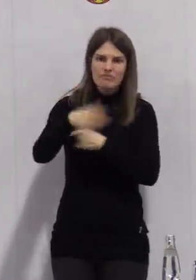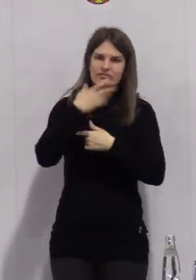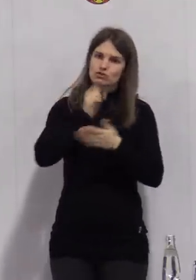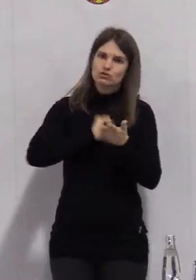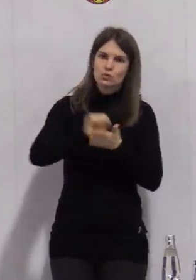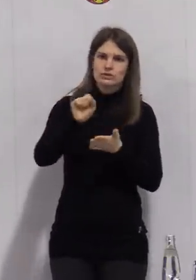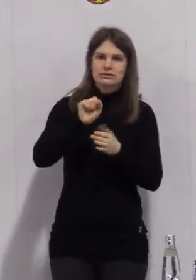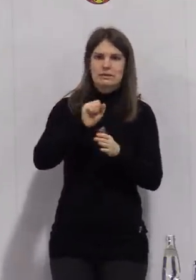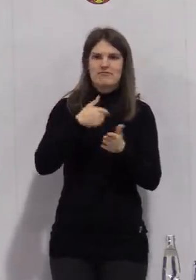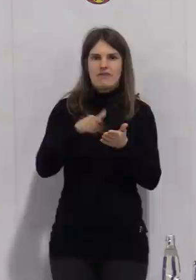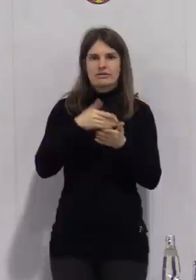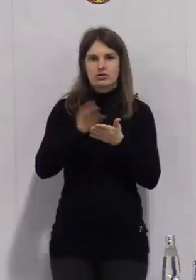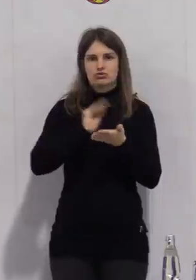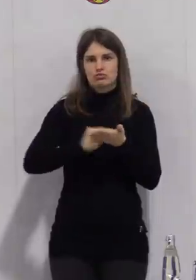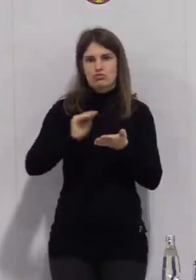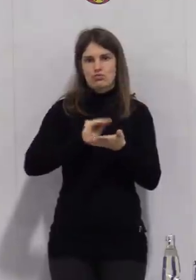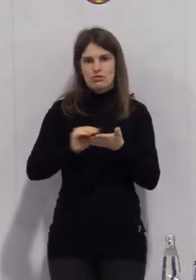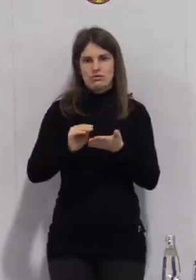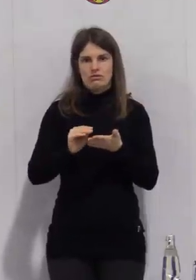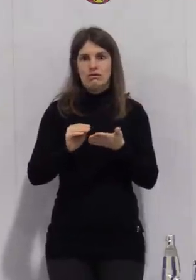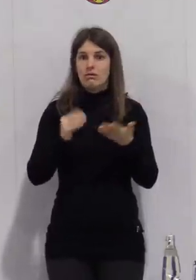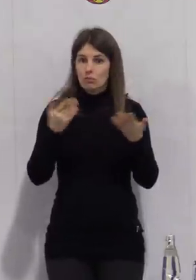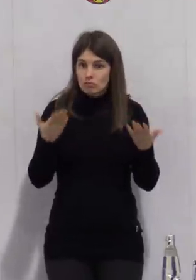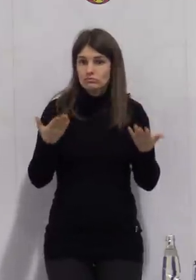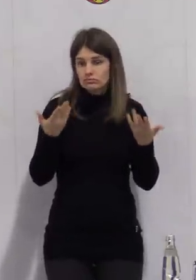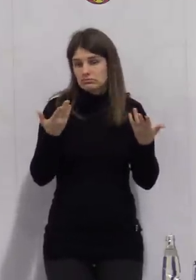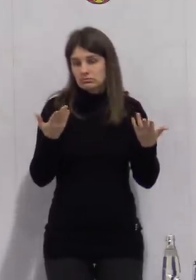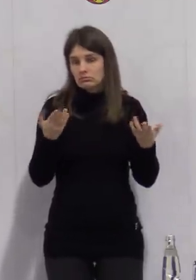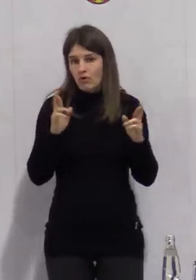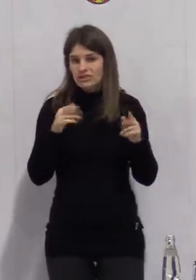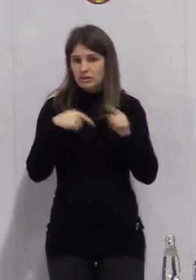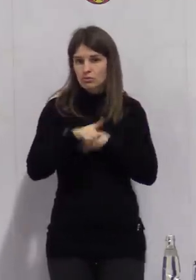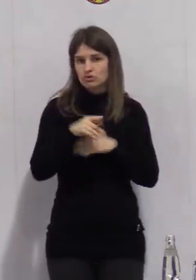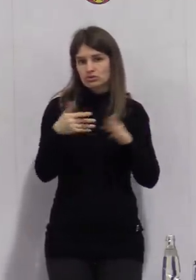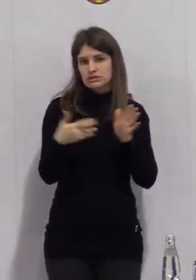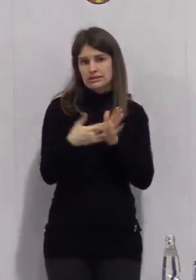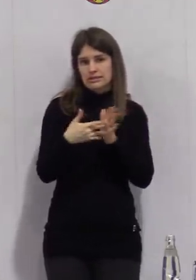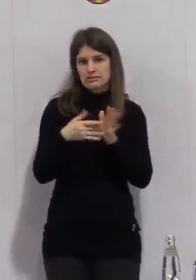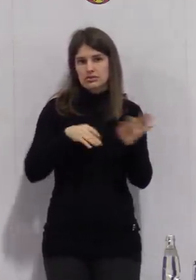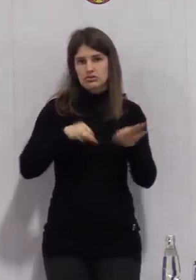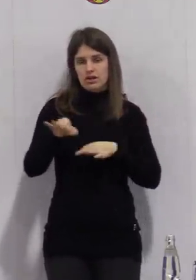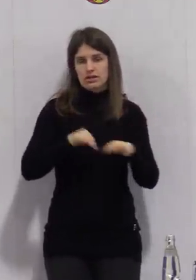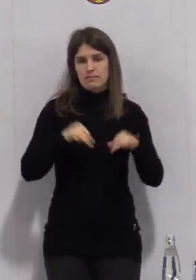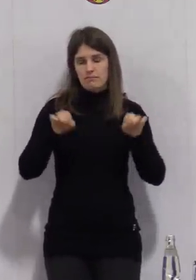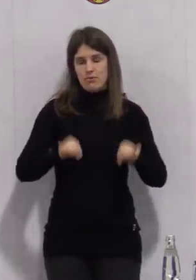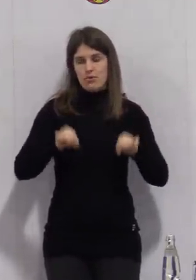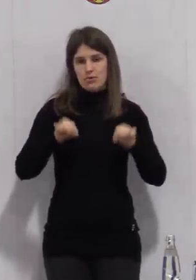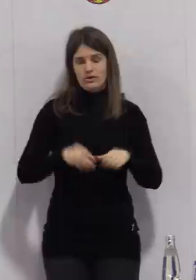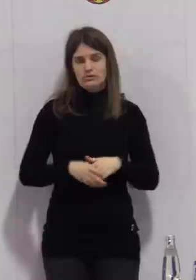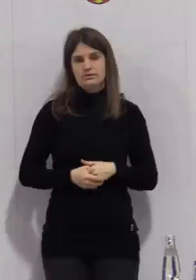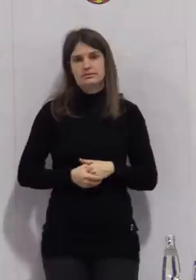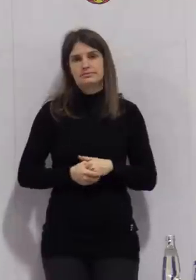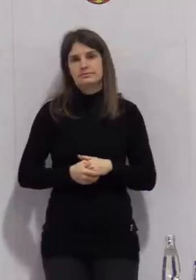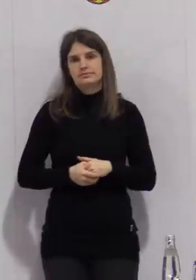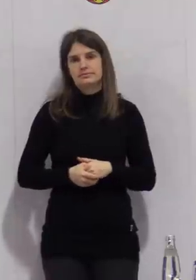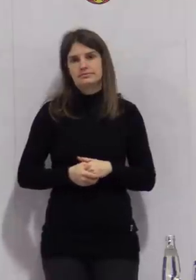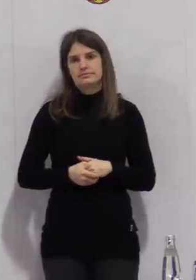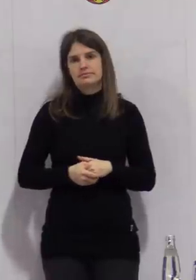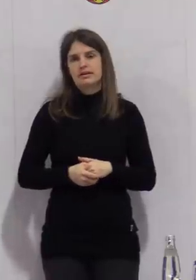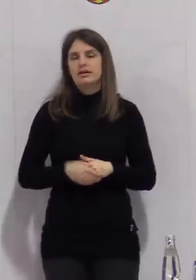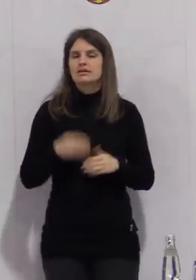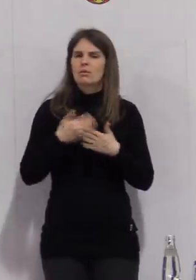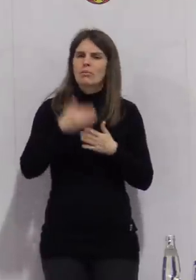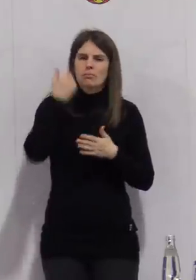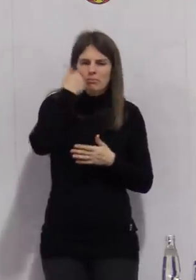hoffe, dass Sie alle oder möglichst viele von Ihnen deshalb Verständnis haben, dass wir das noch nicht über das